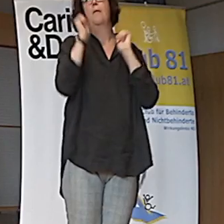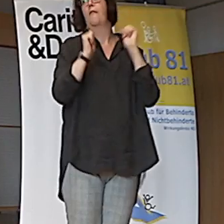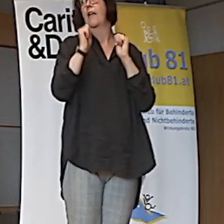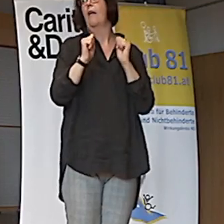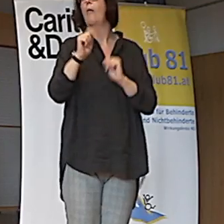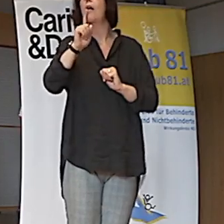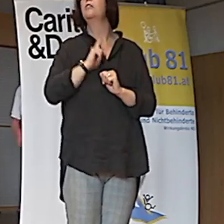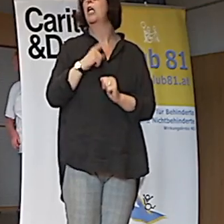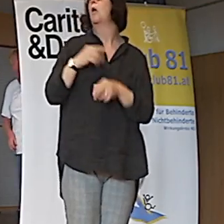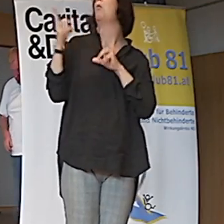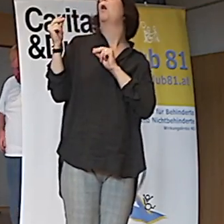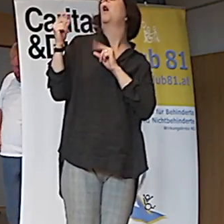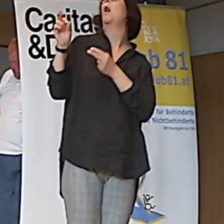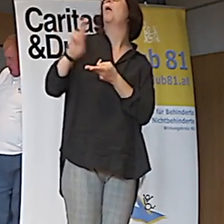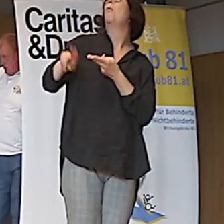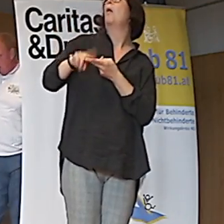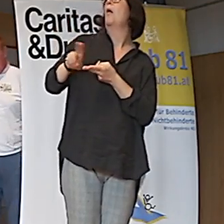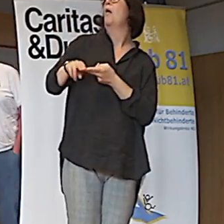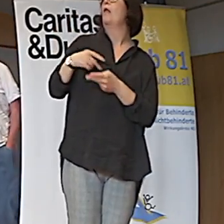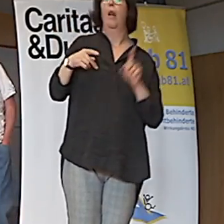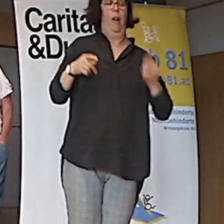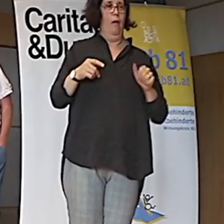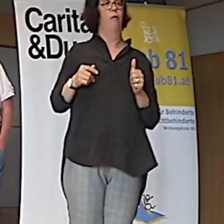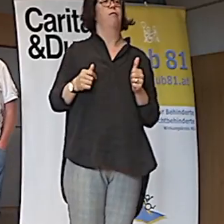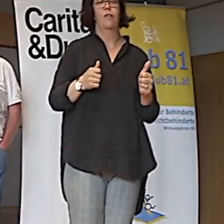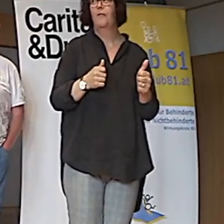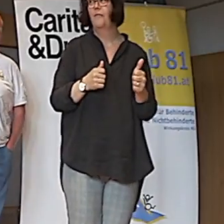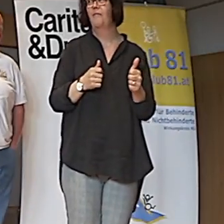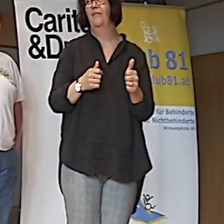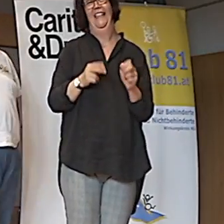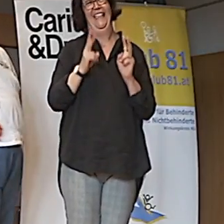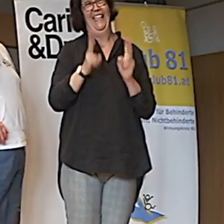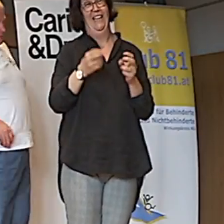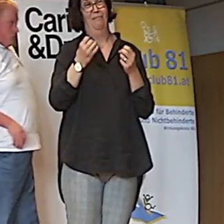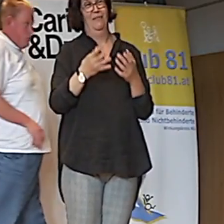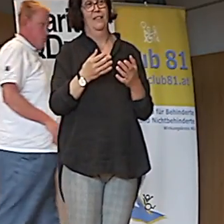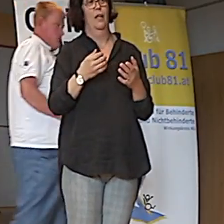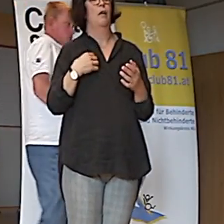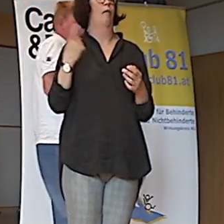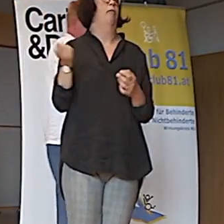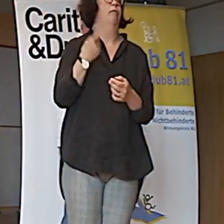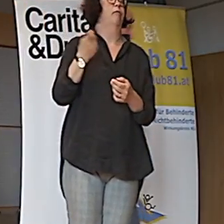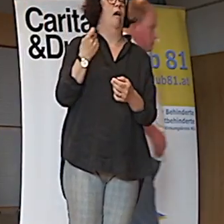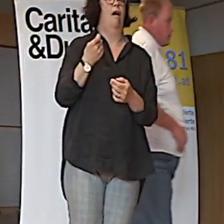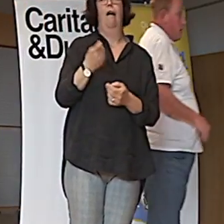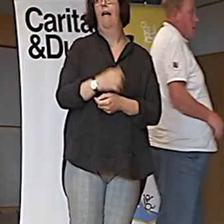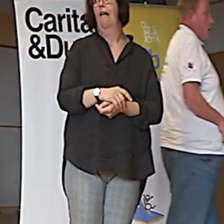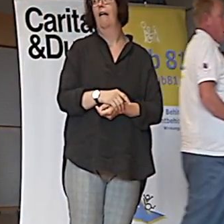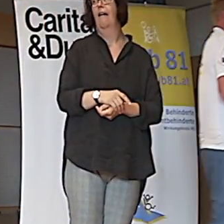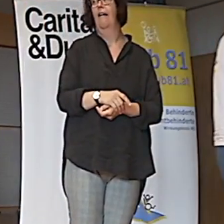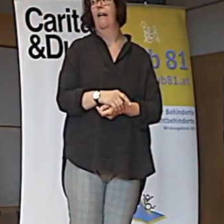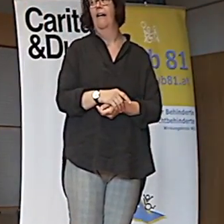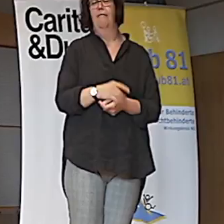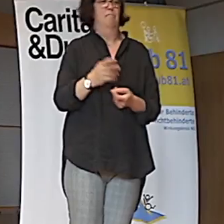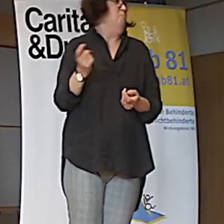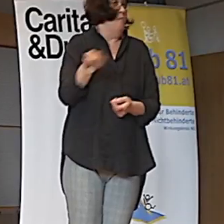Wenn aber ich rede mit meinem Spätzl. Und da anfiere ich Druck. Er fährt einfach. Ihr wisst, wo